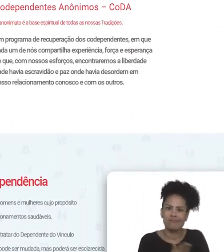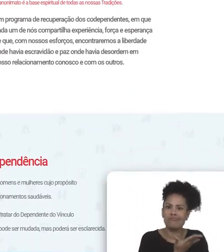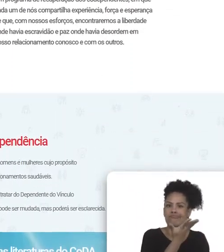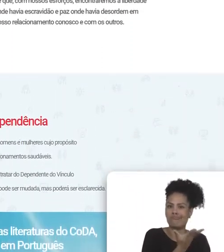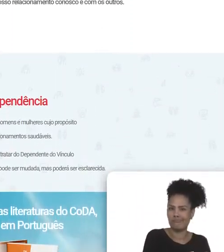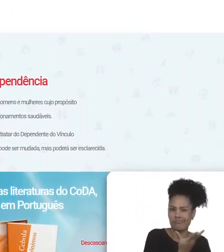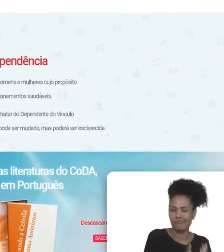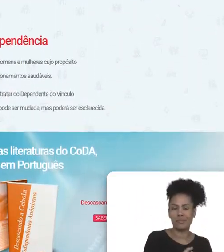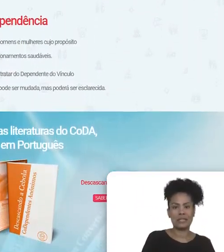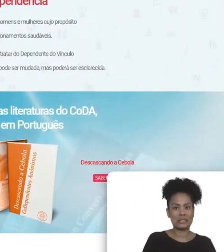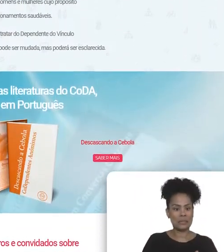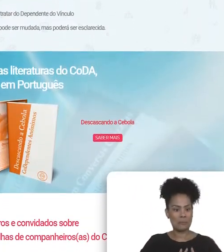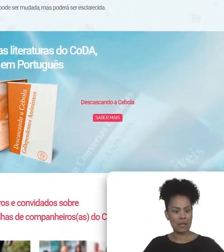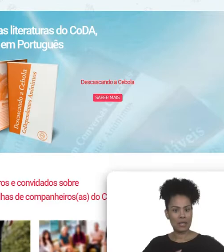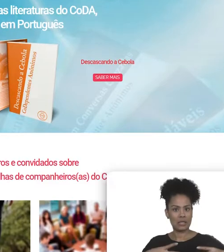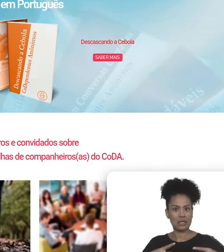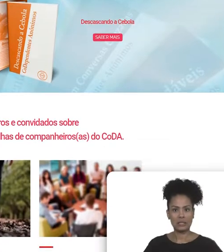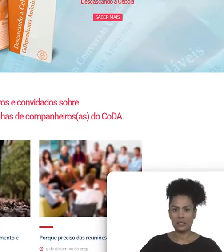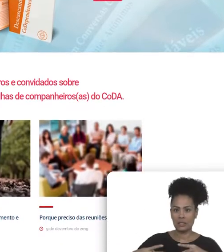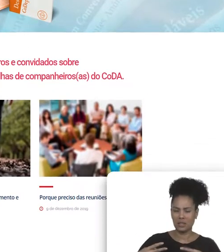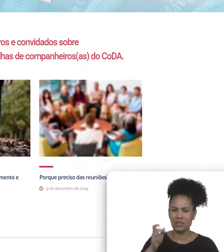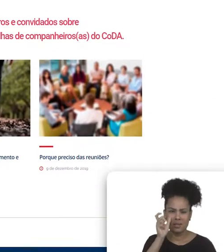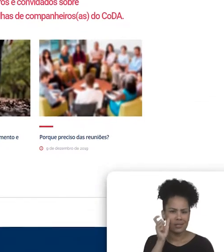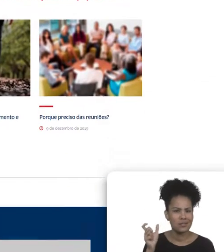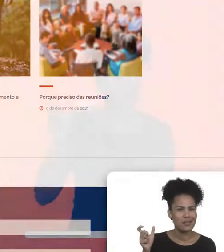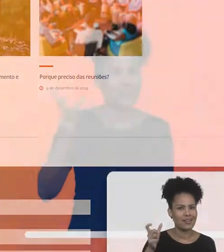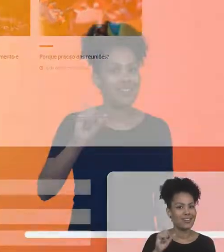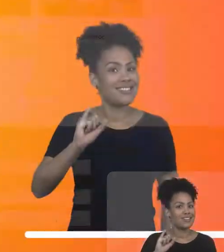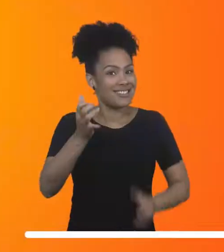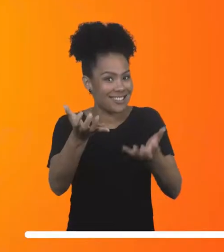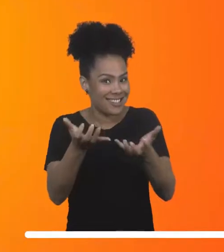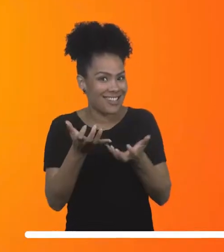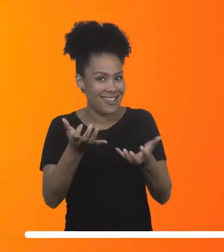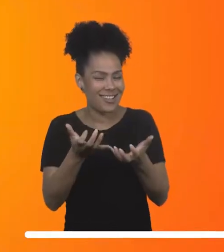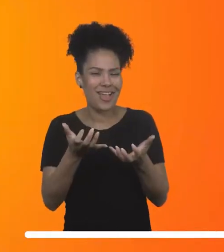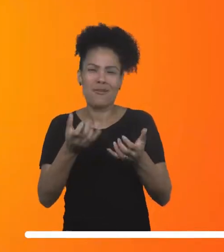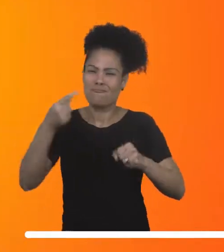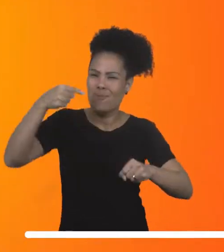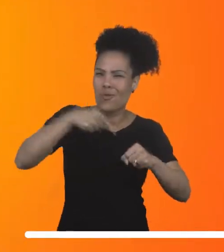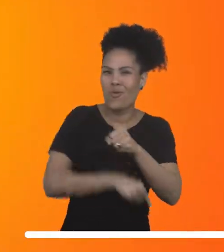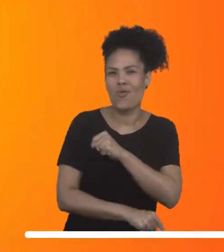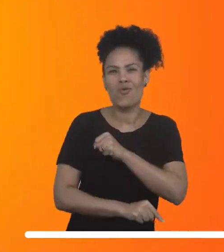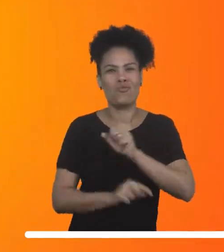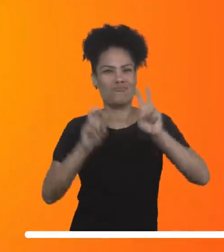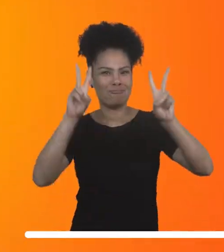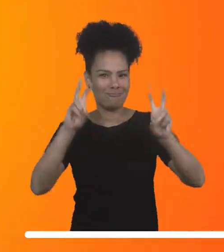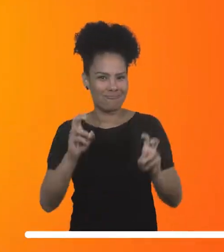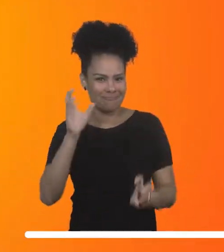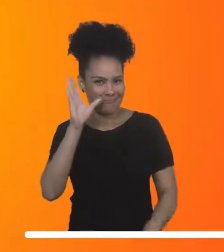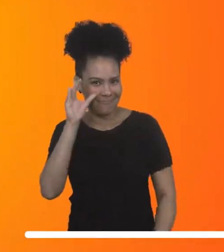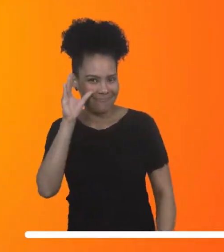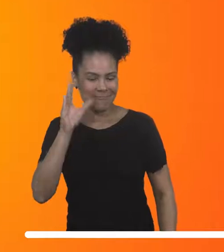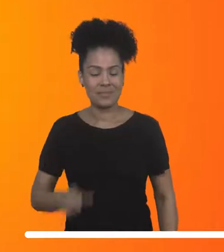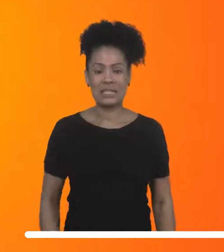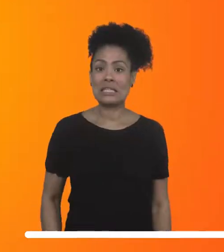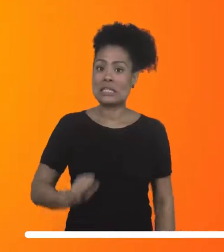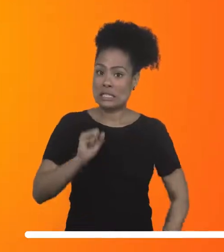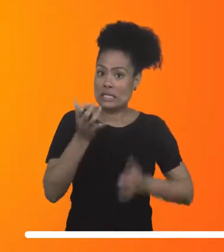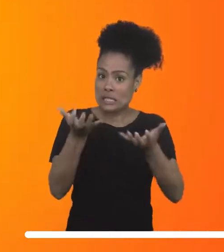e links interessantes para quem quiser saber mais sobre o assunto. E quem quiser acessar esse site, nós vamos deixar